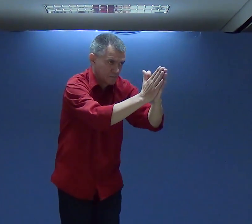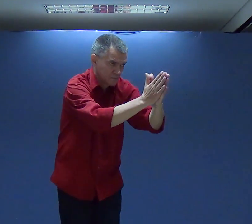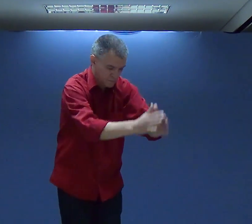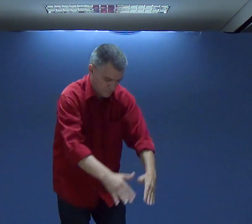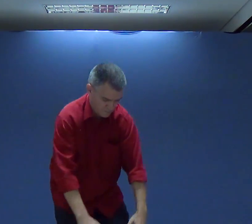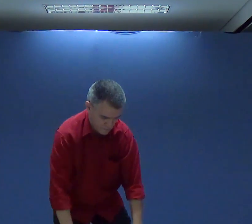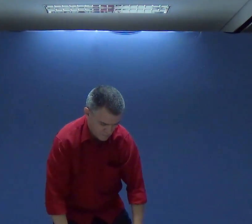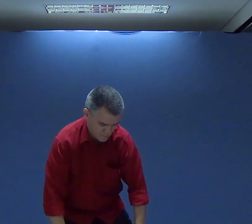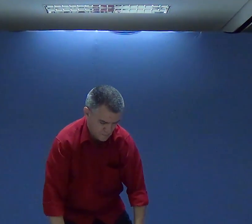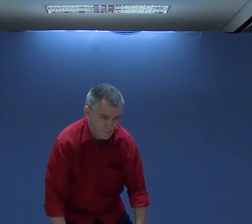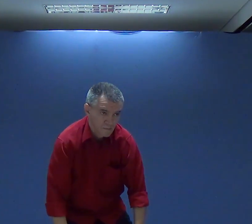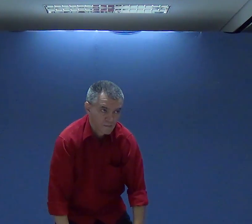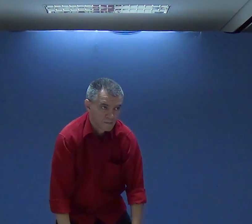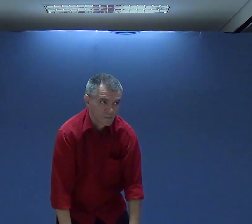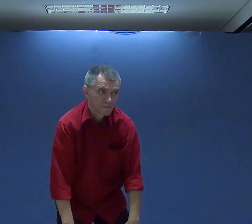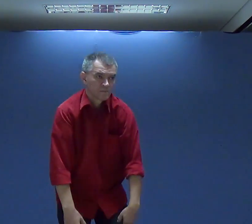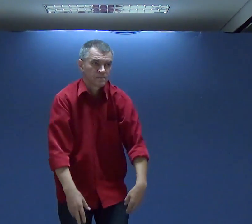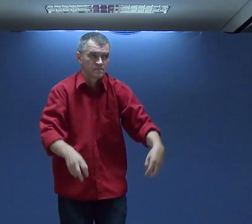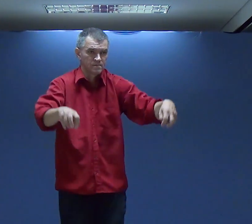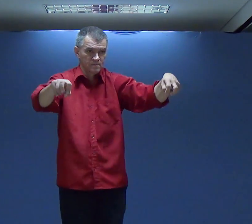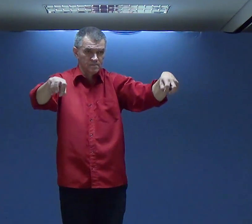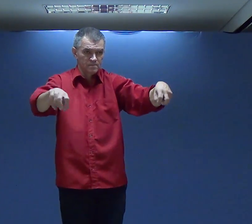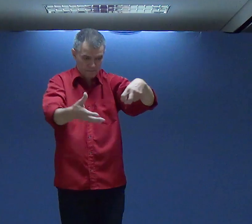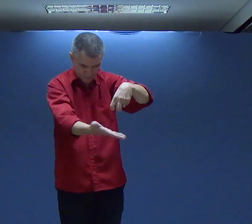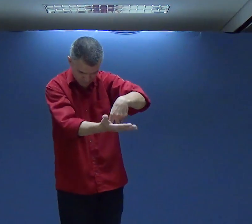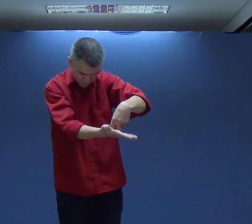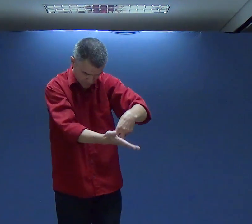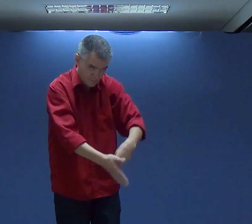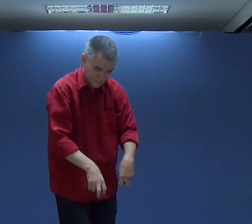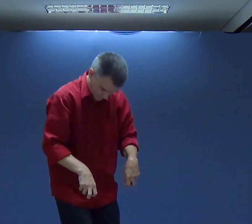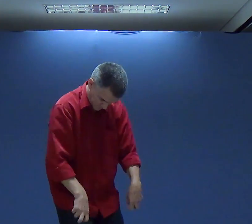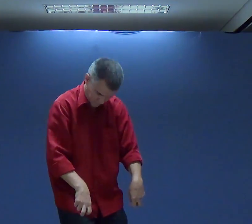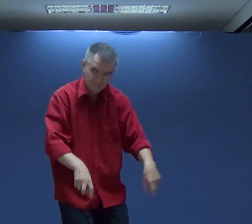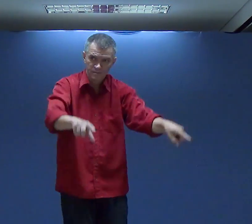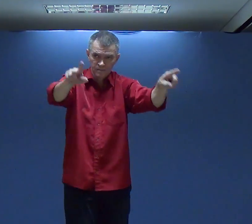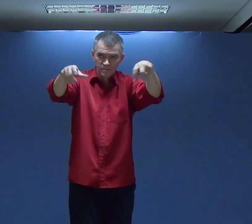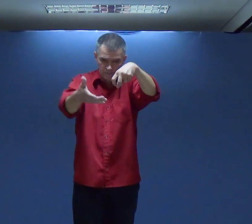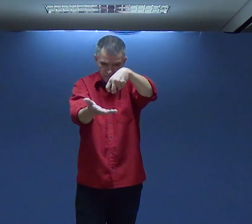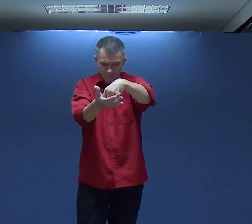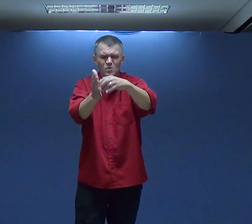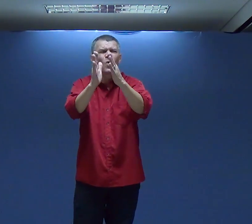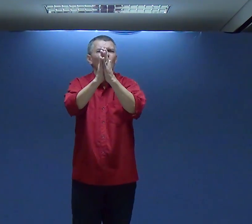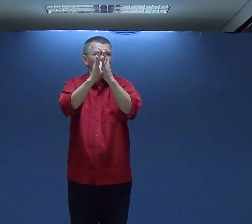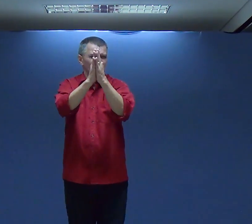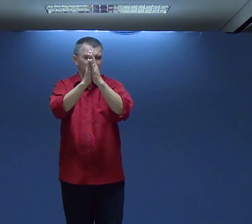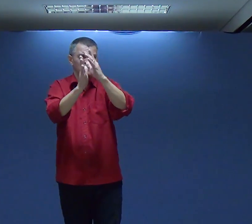Ficar De Joelhos Você Pode Ficar De Joelhos Sim